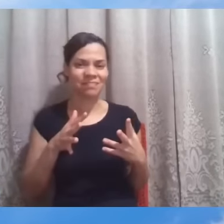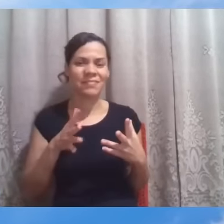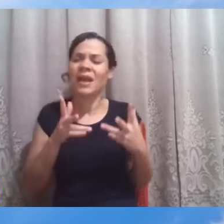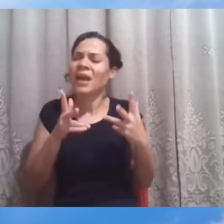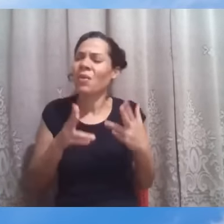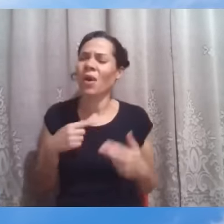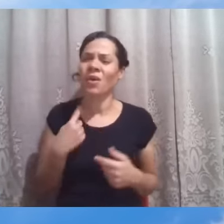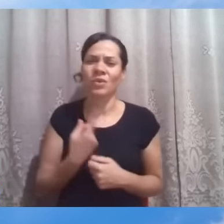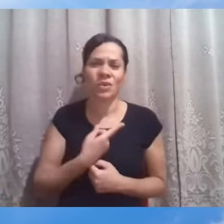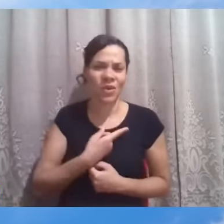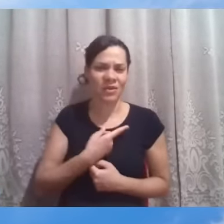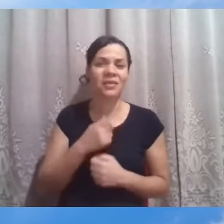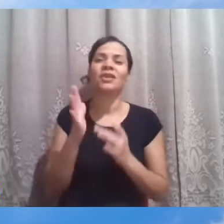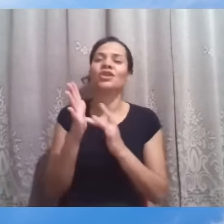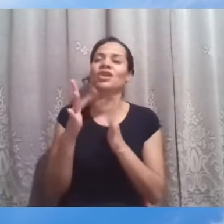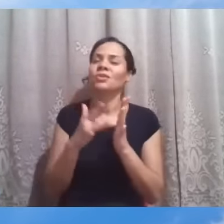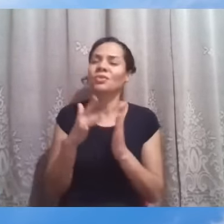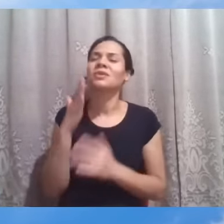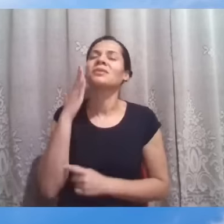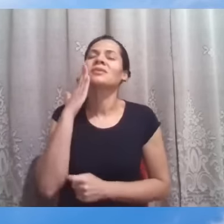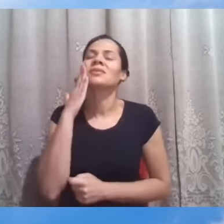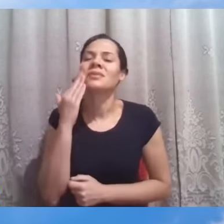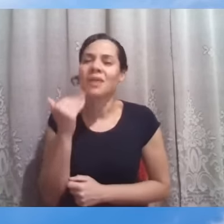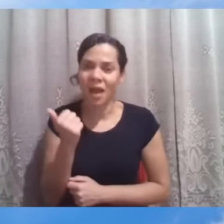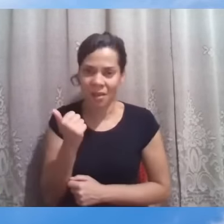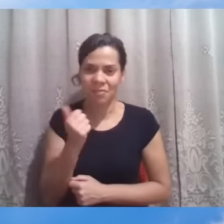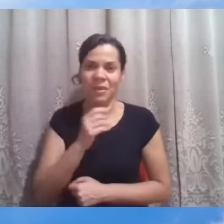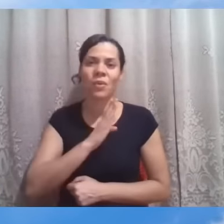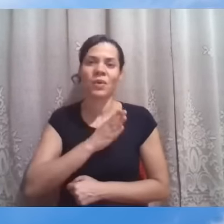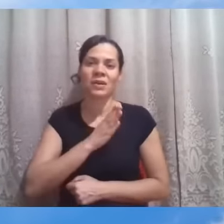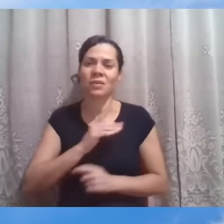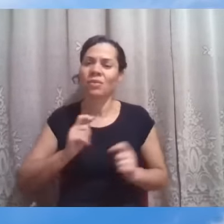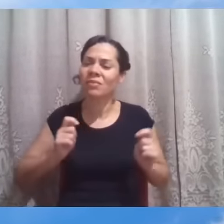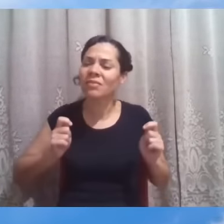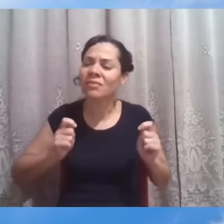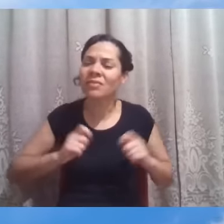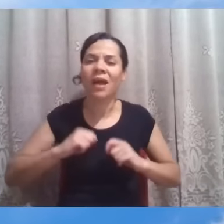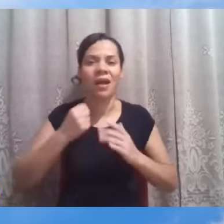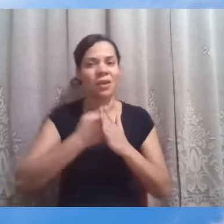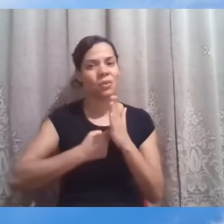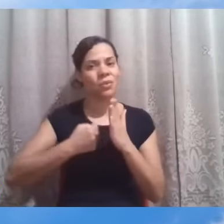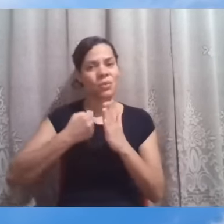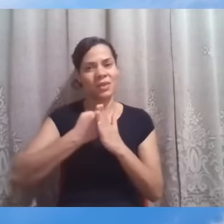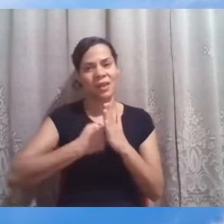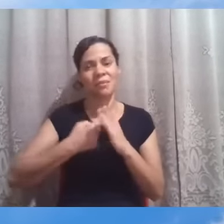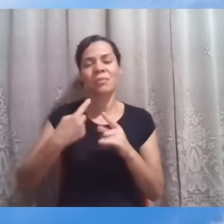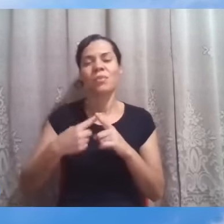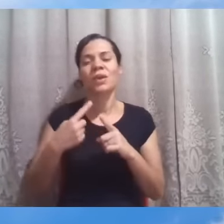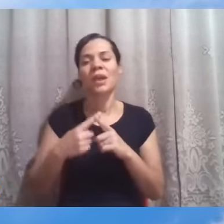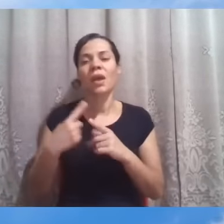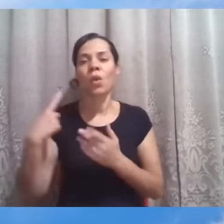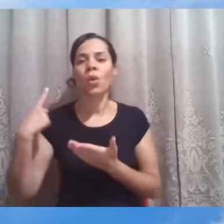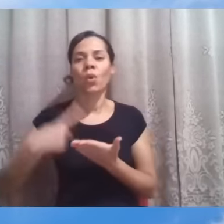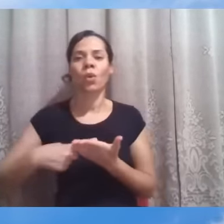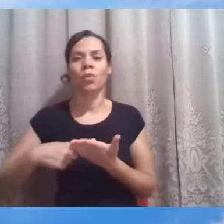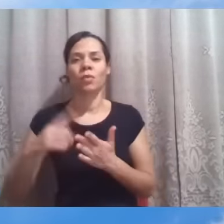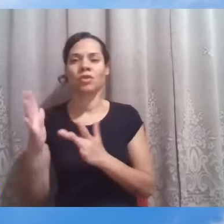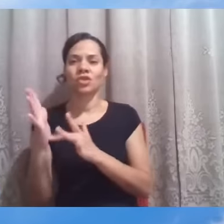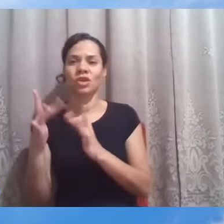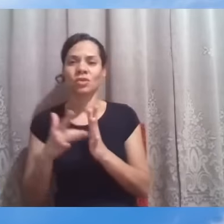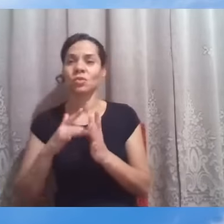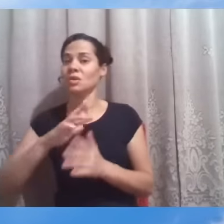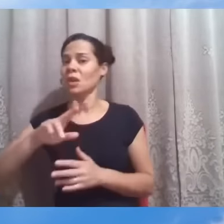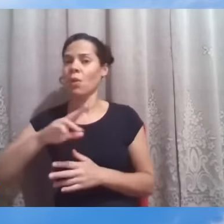sabe que o nosso coração se habilita para outras lutas maiores, porque o compromisso dele conosco não é satisfação imediata,